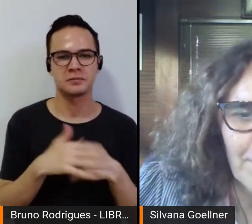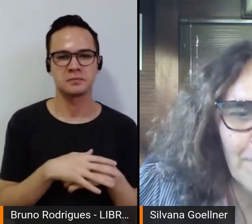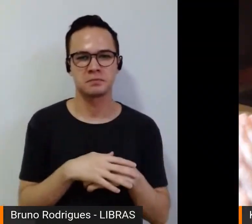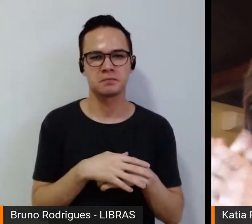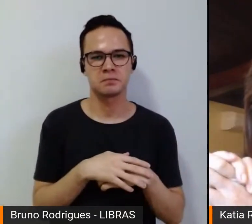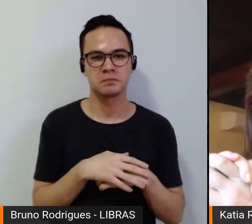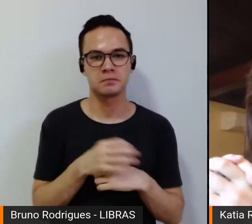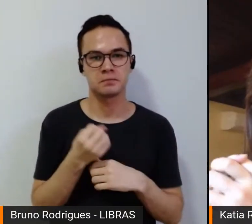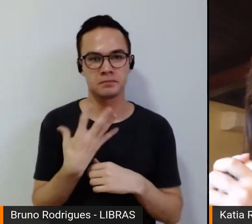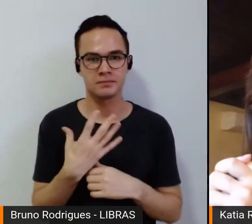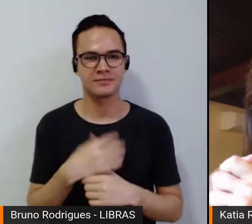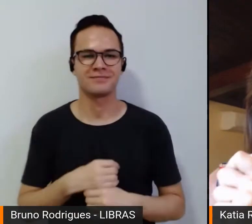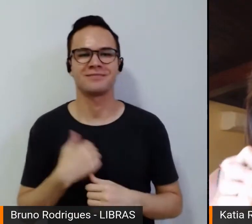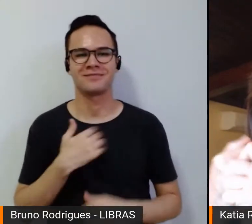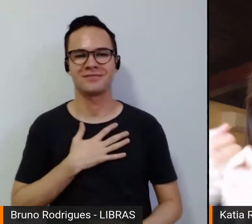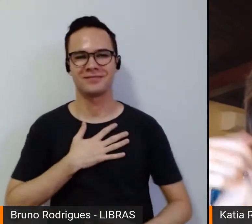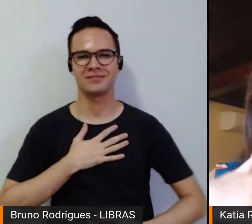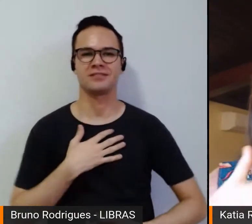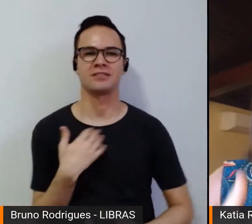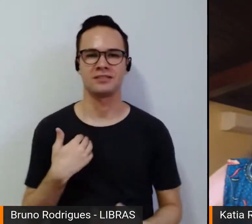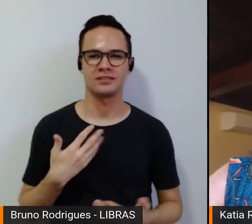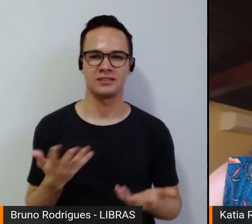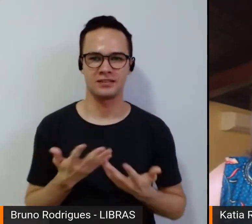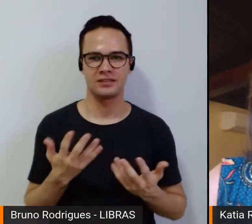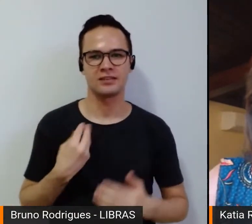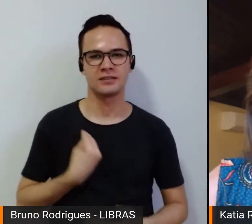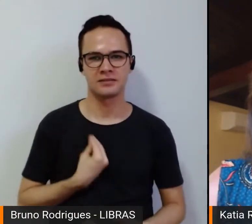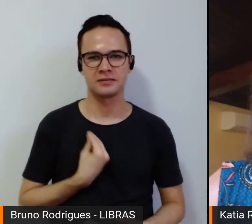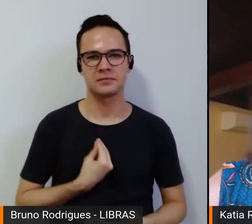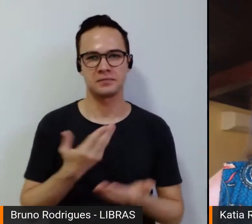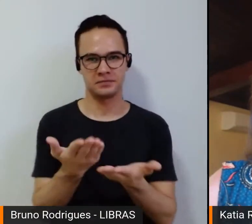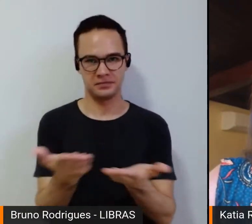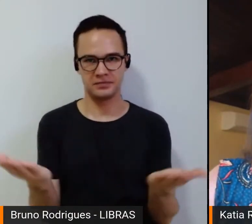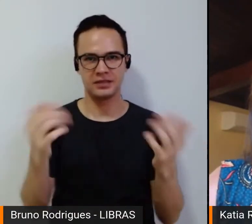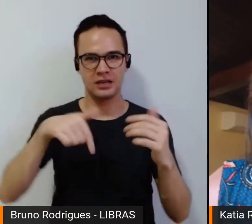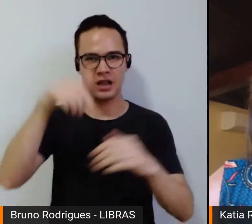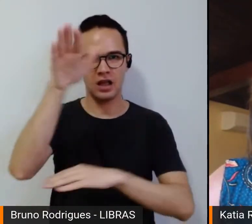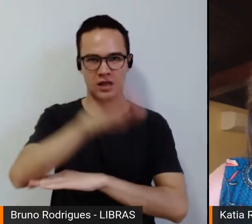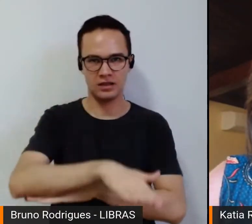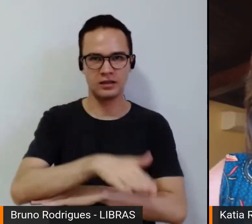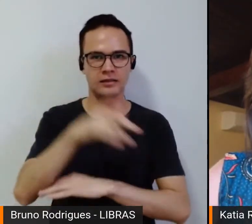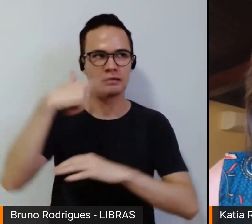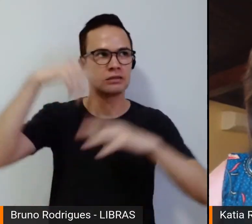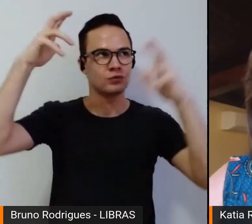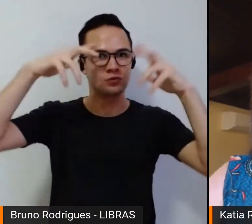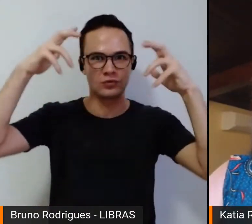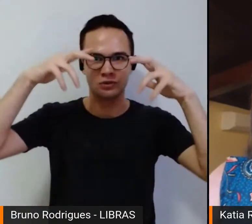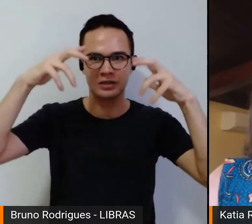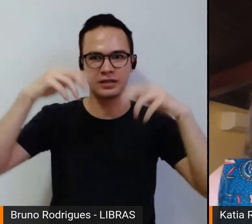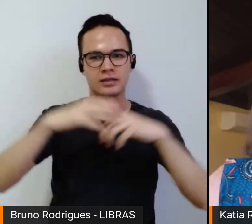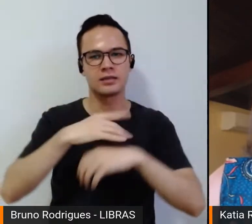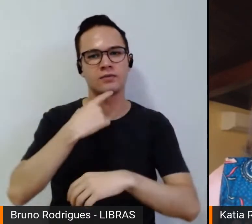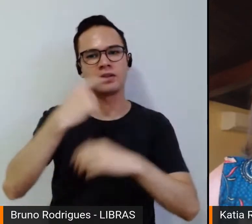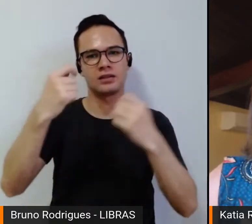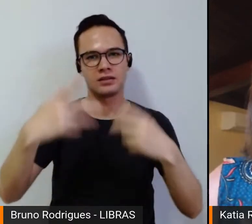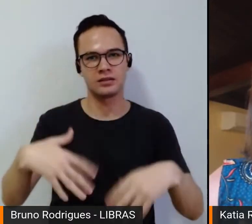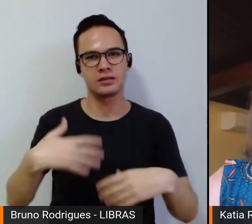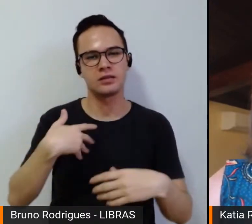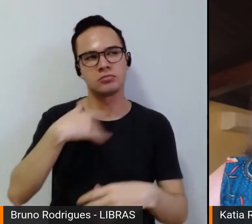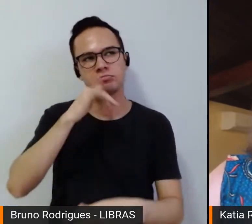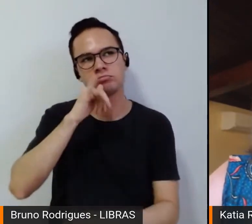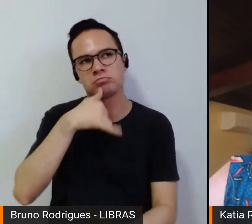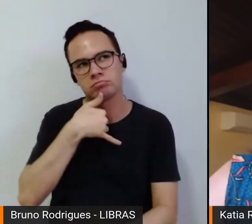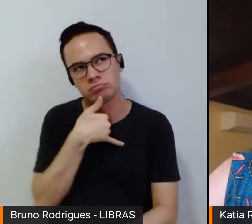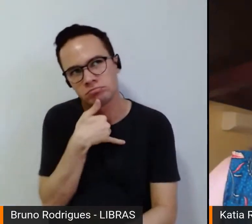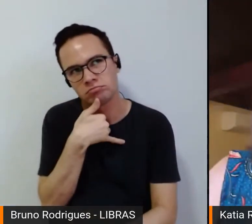Bom, é um prazer imenso estar aqui com vocês nessa tarde de chuva, confesso a vocês que hoje eu estou meio triste